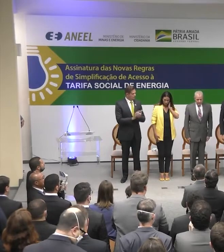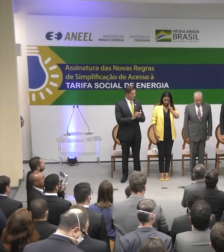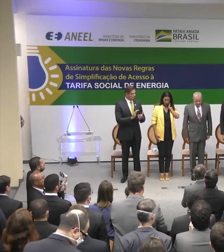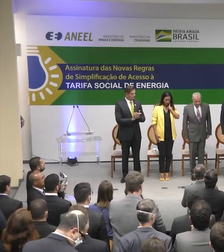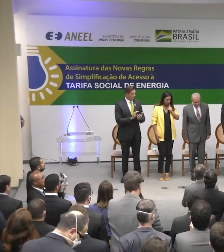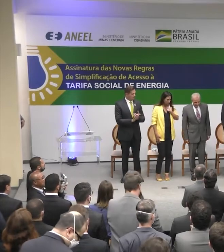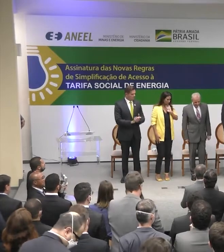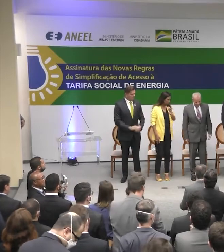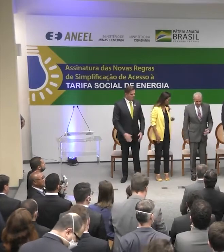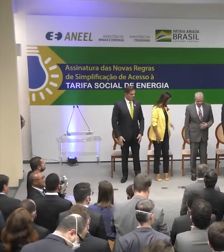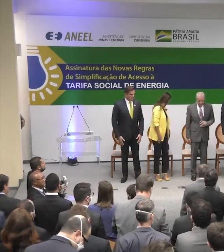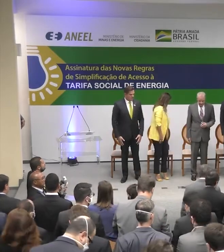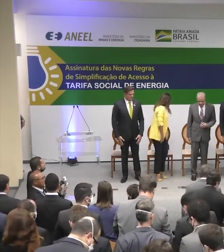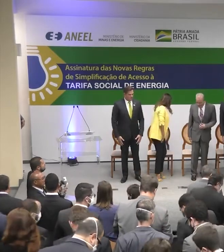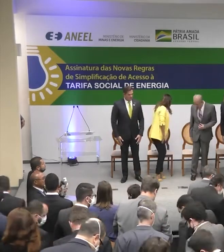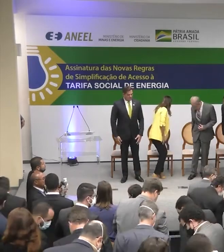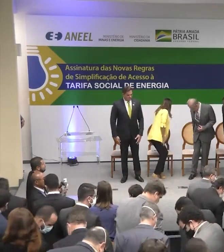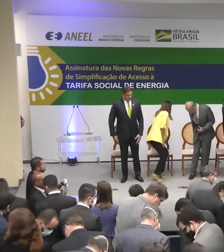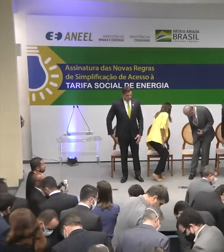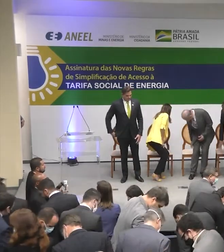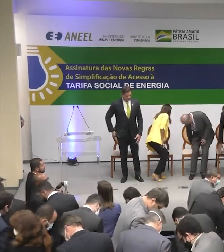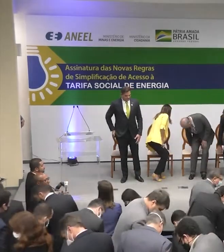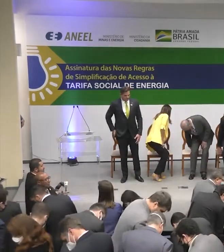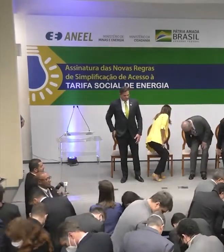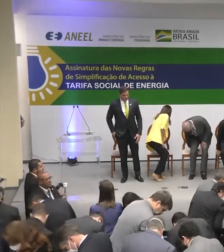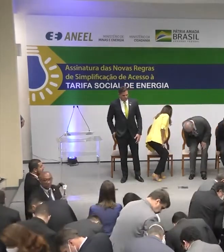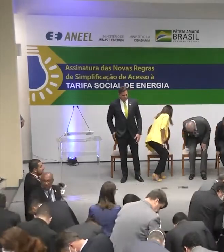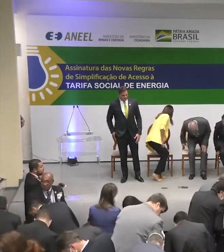Por gentileza Podem tomar os assentos